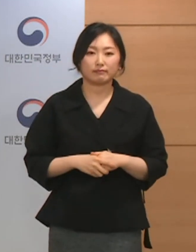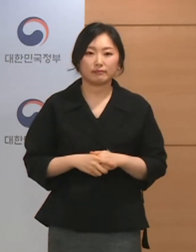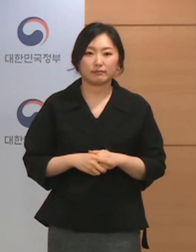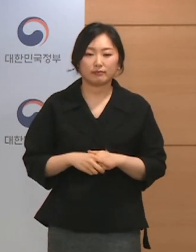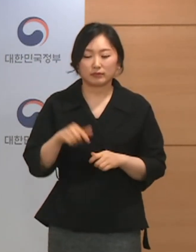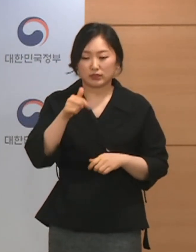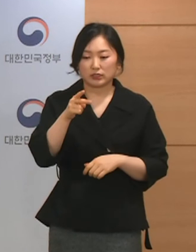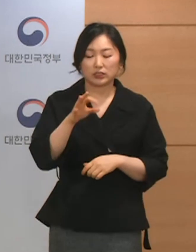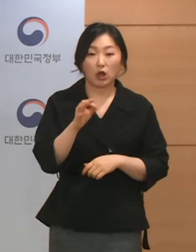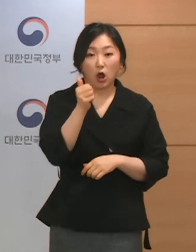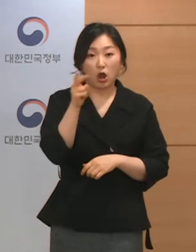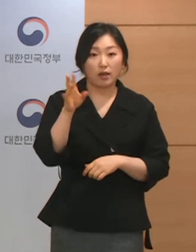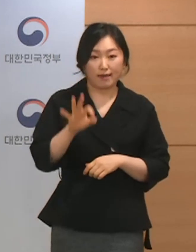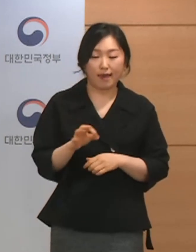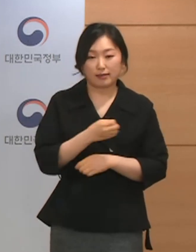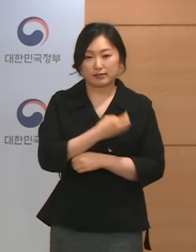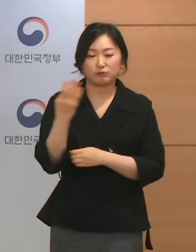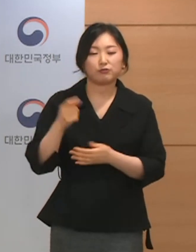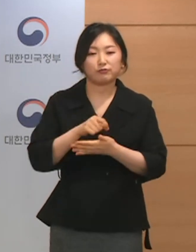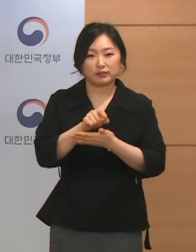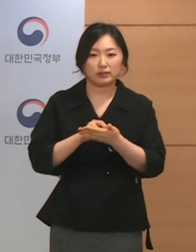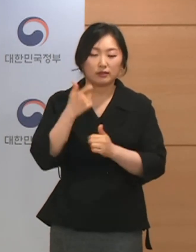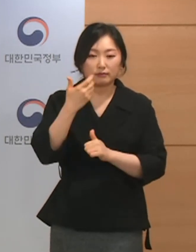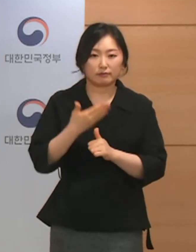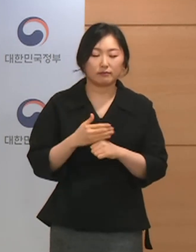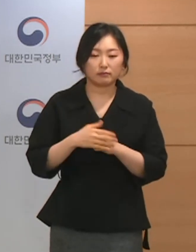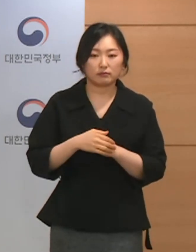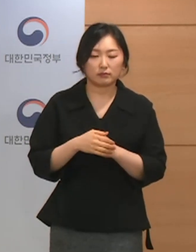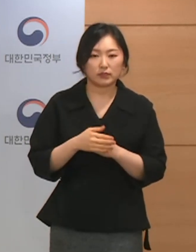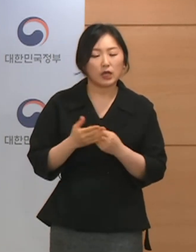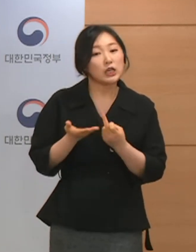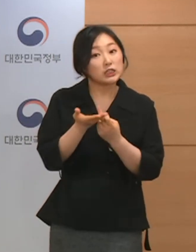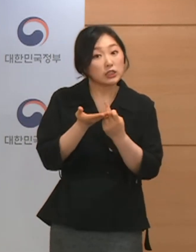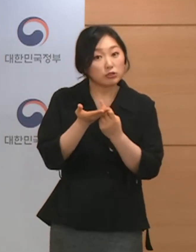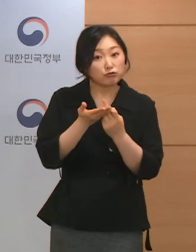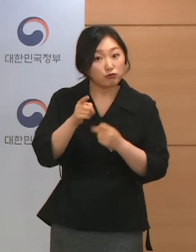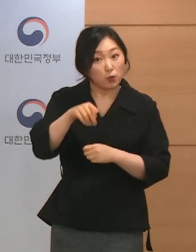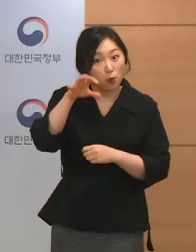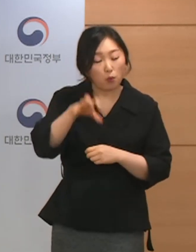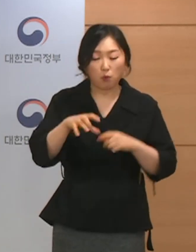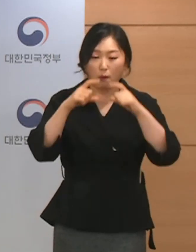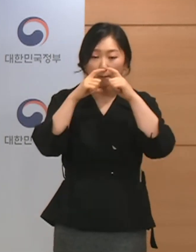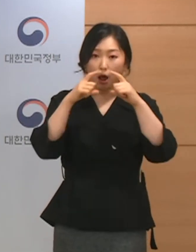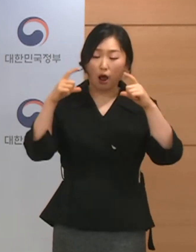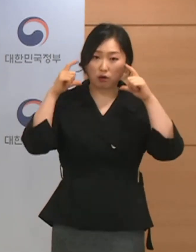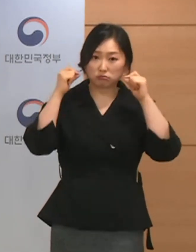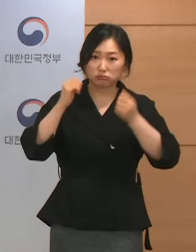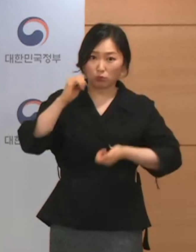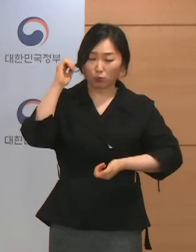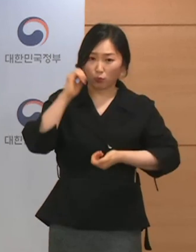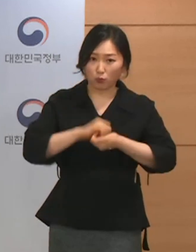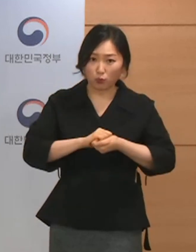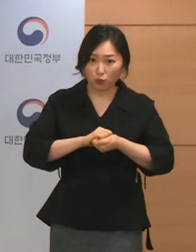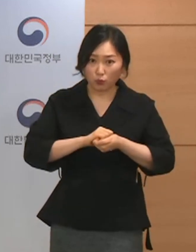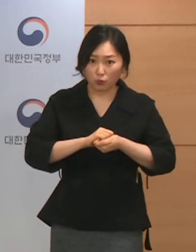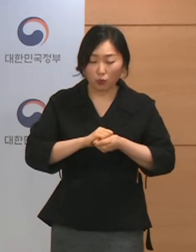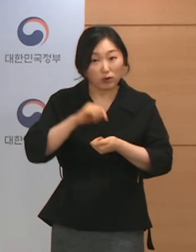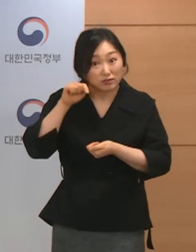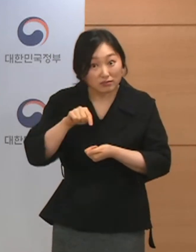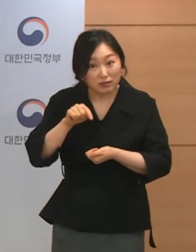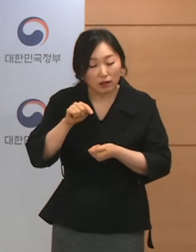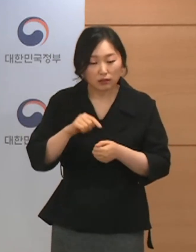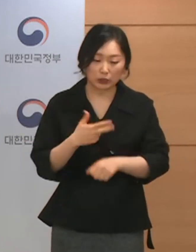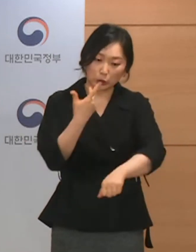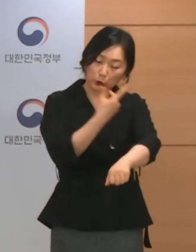경향신문 노도현 기자님 질의입니다. 제주도에서는 별도로 마스크 의무화, 접종자도 포함된